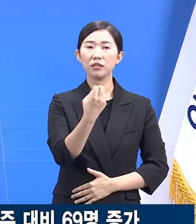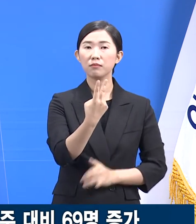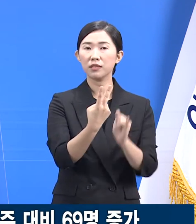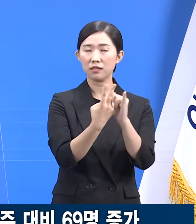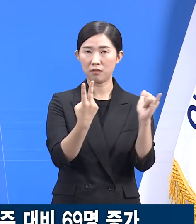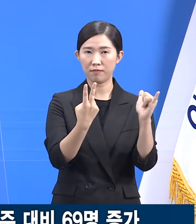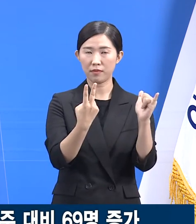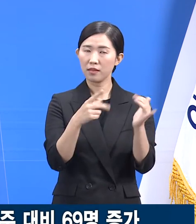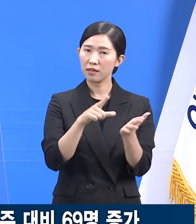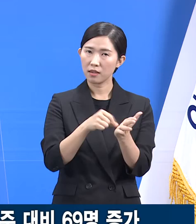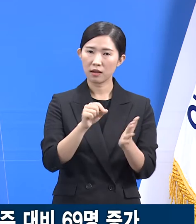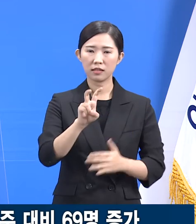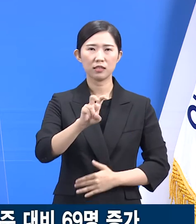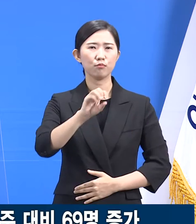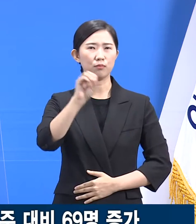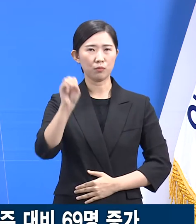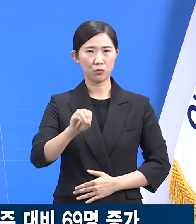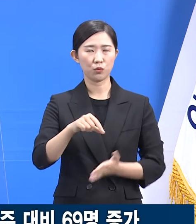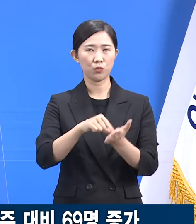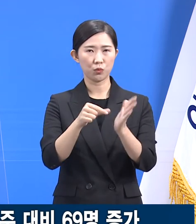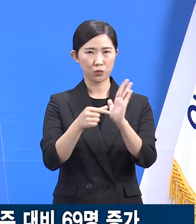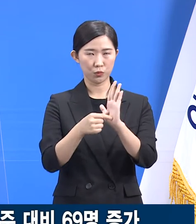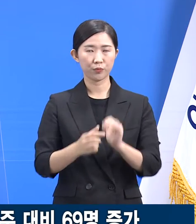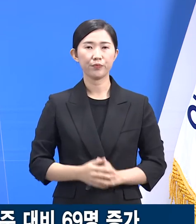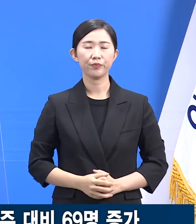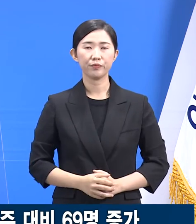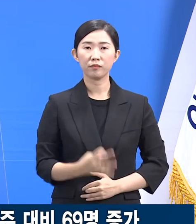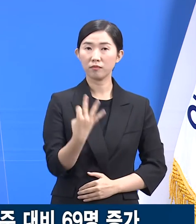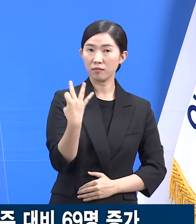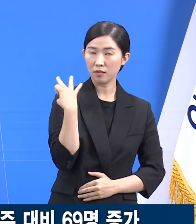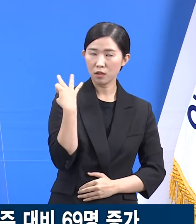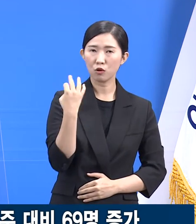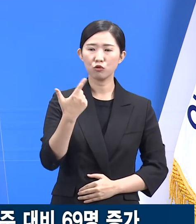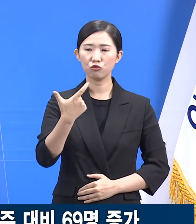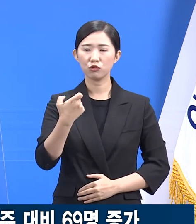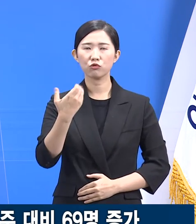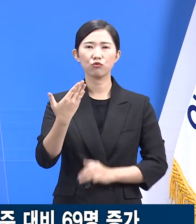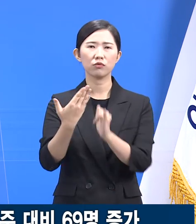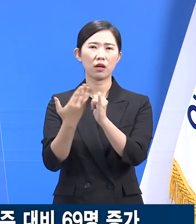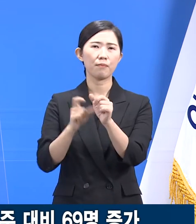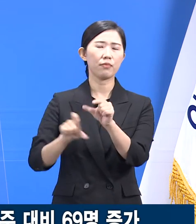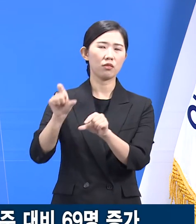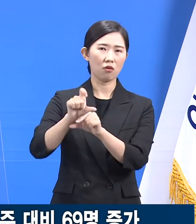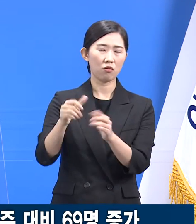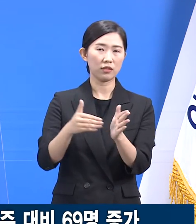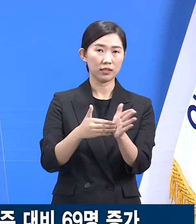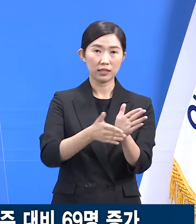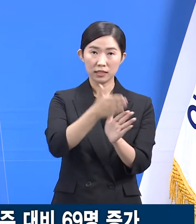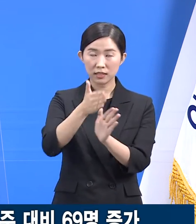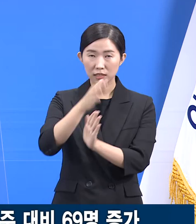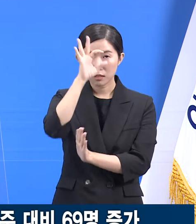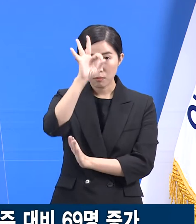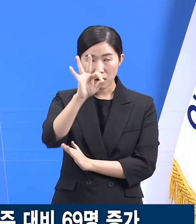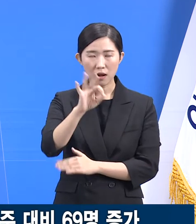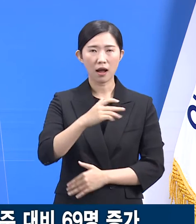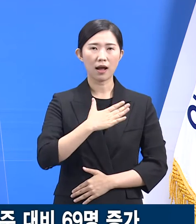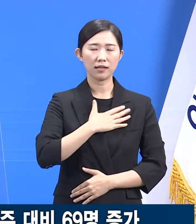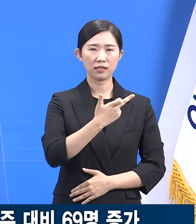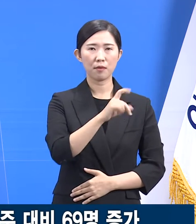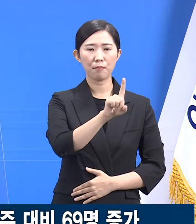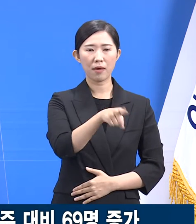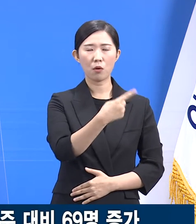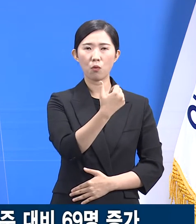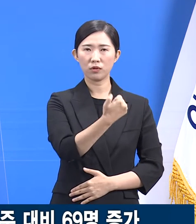확진자의 20%를 차지하고 있습니다. 전주 대비 69명 증가하였고 시군별로는 안산에 154명,